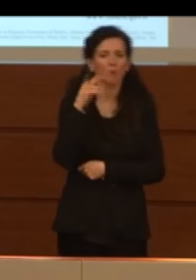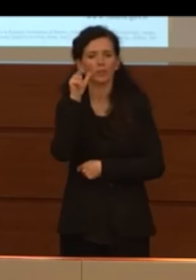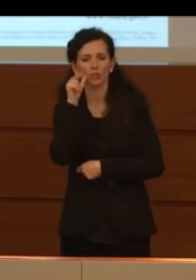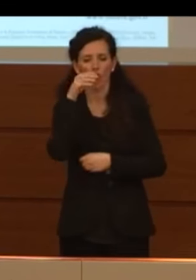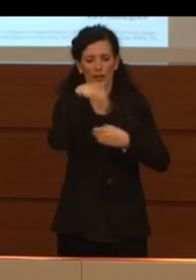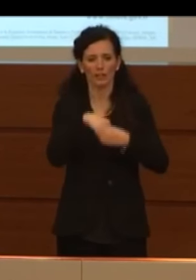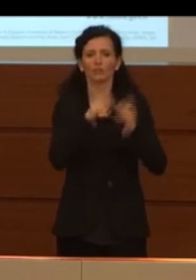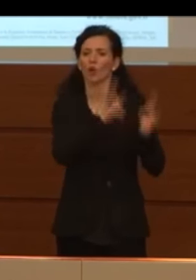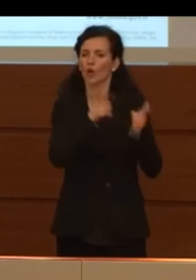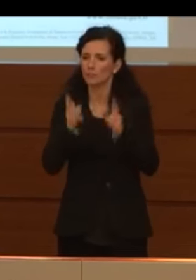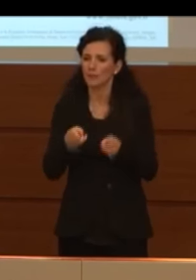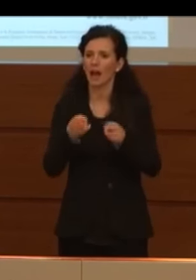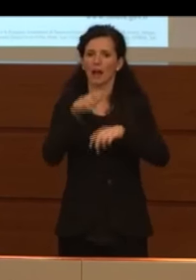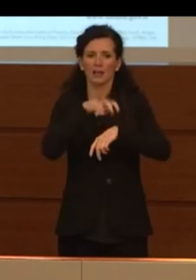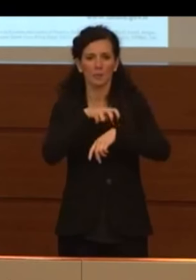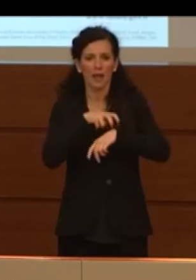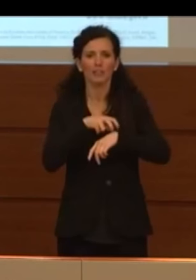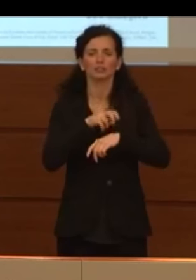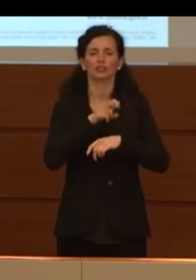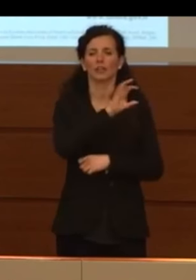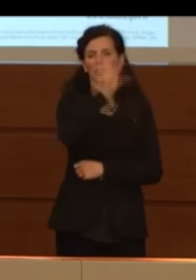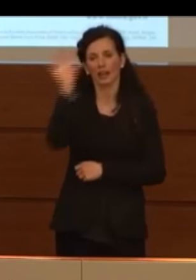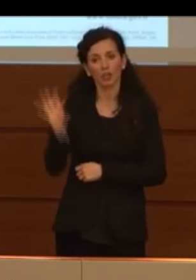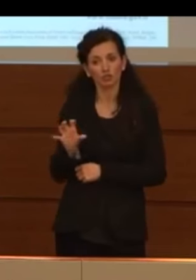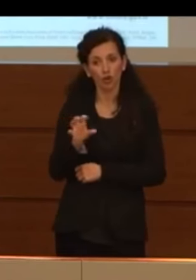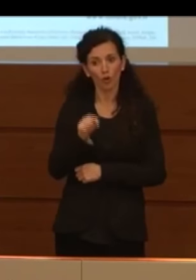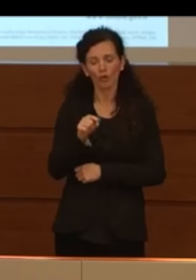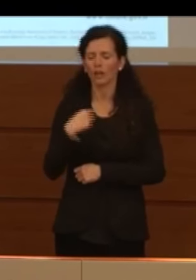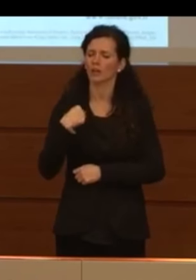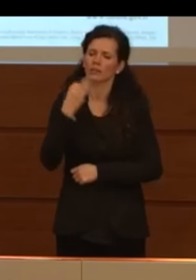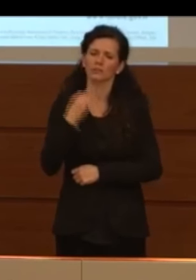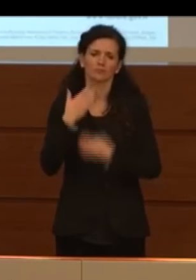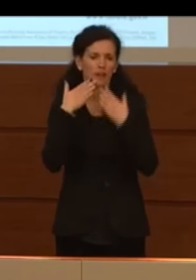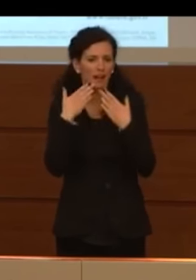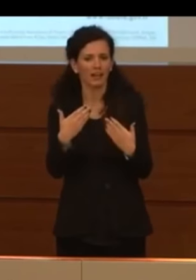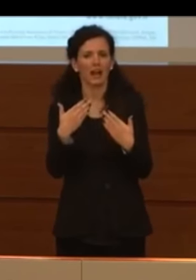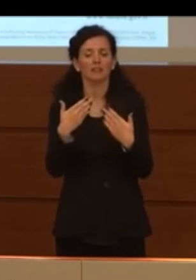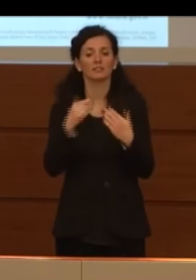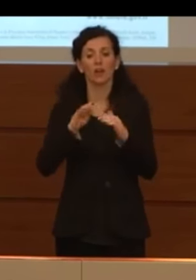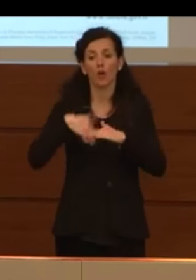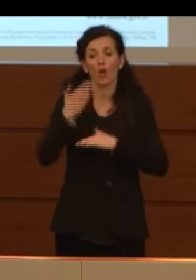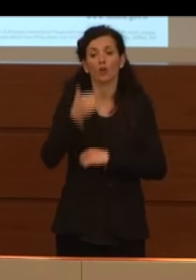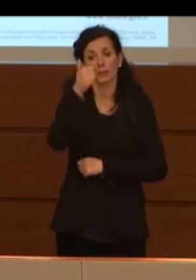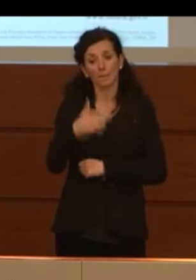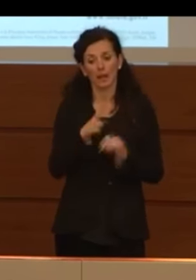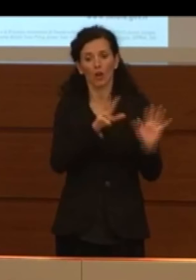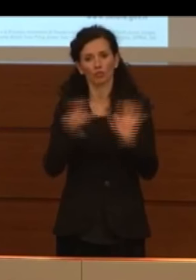sanitarie regionali che ringrazio anche loro e di oltre 1800